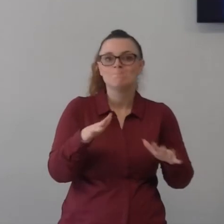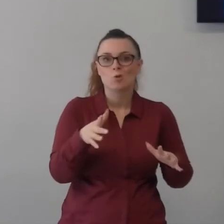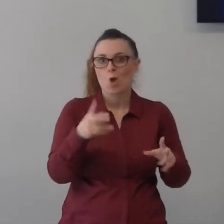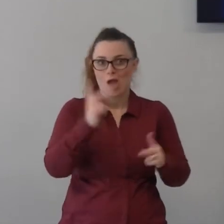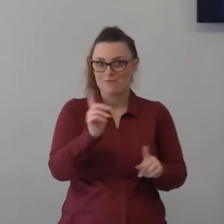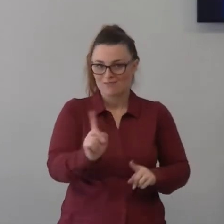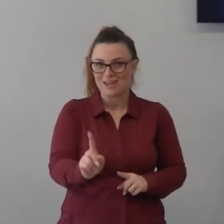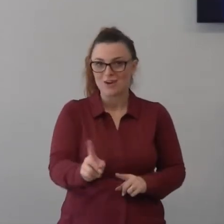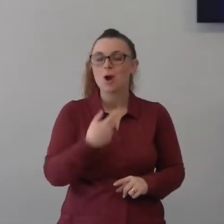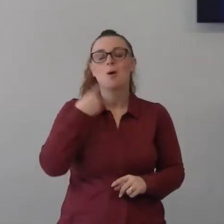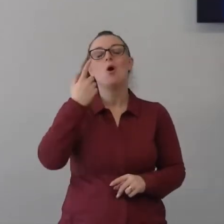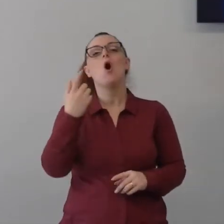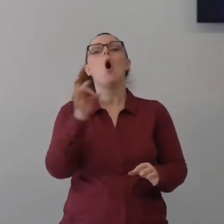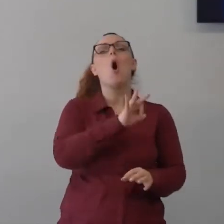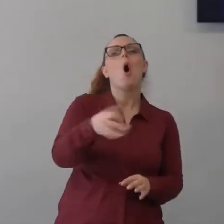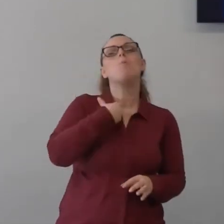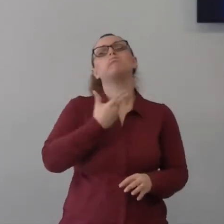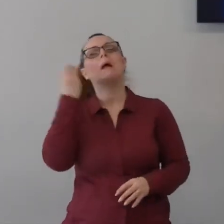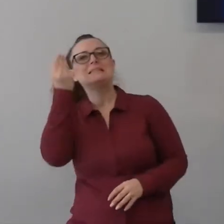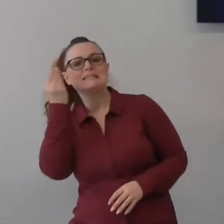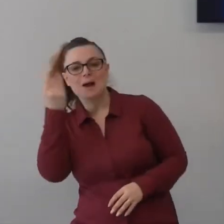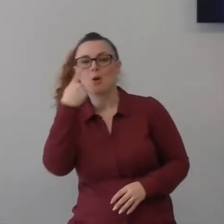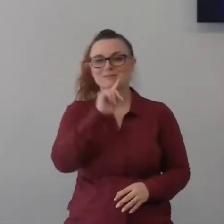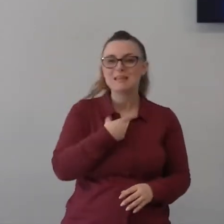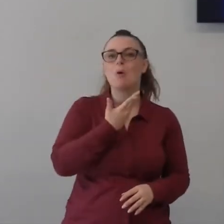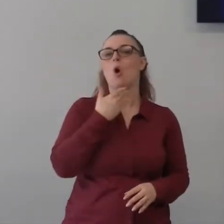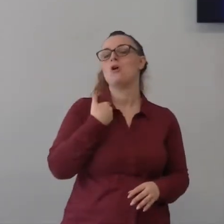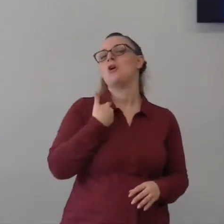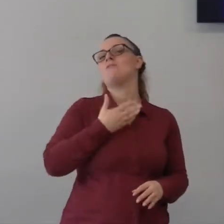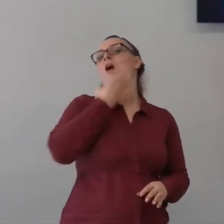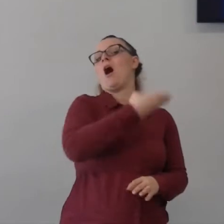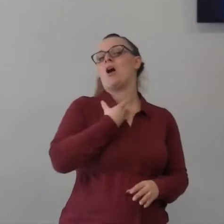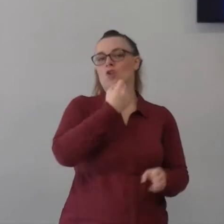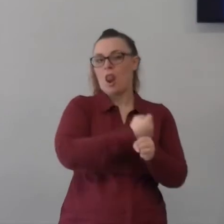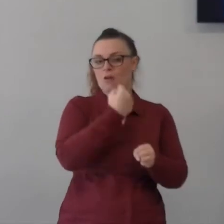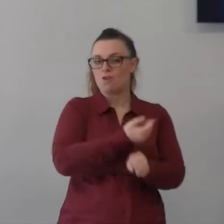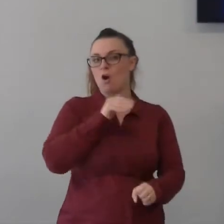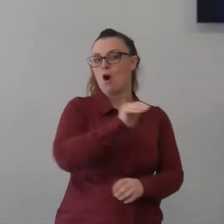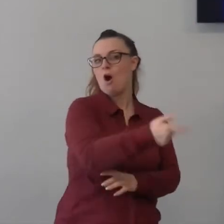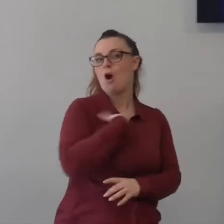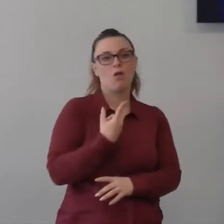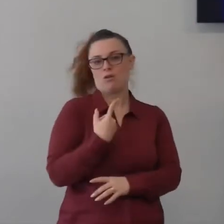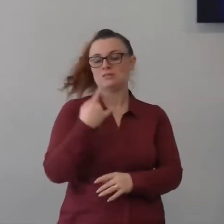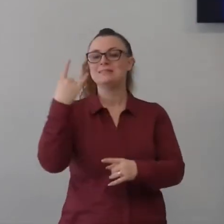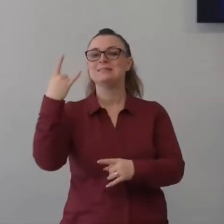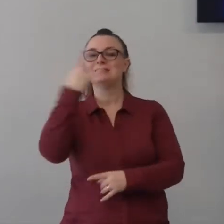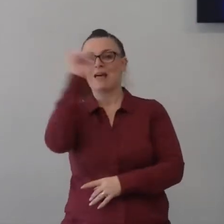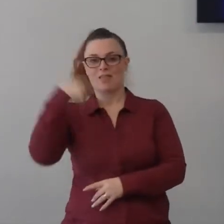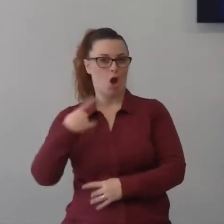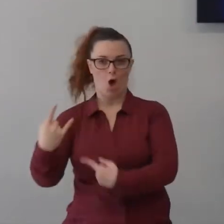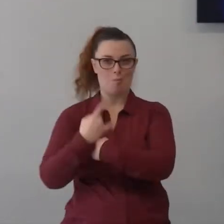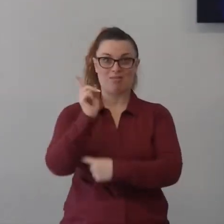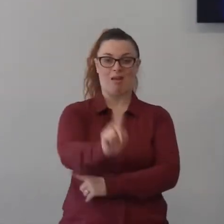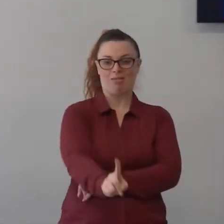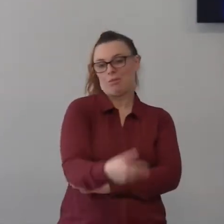quando lavoriamo quando facciamo il nostro lavoro secolare prendiamo tutti questa domanda perché perché diciamo